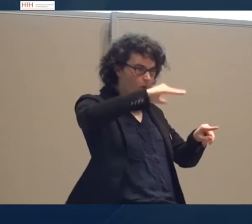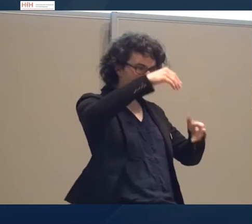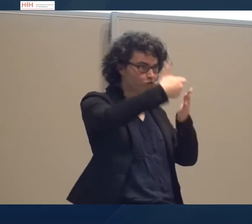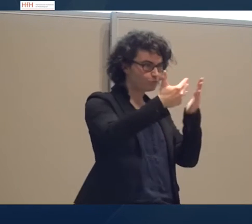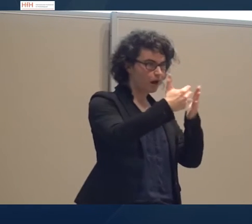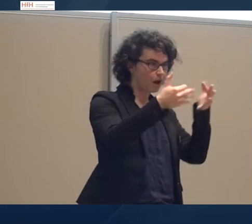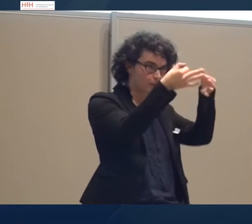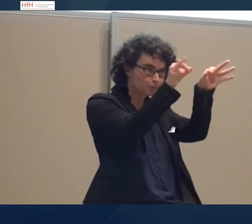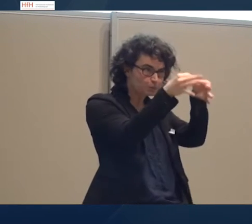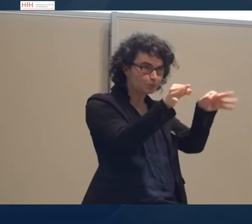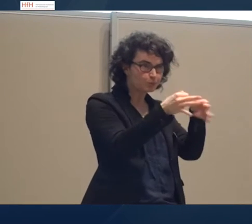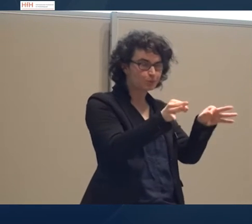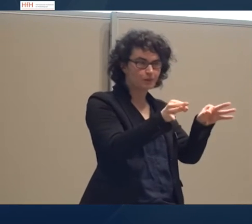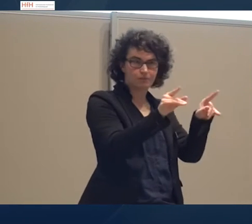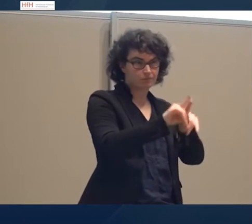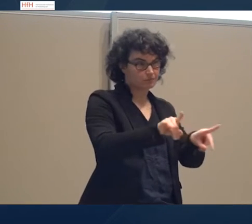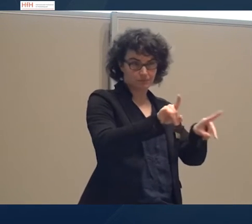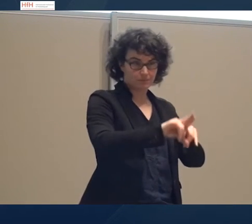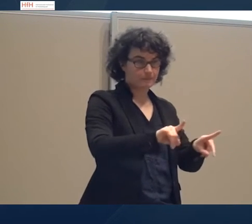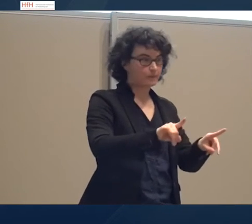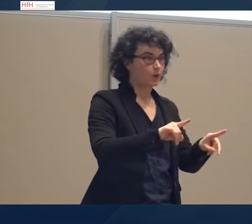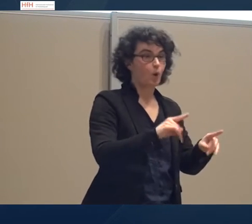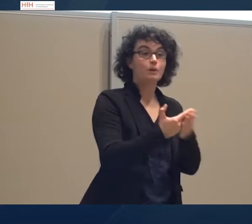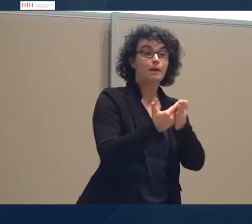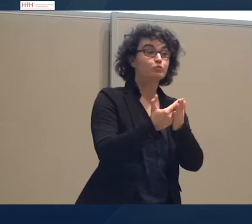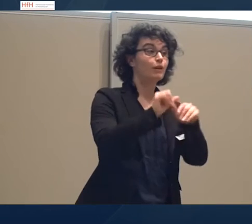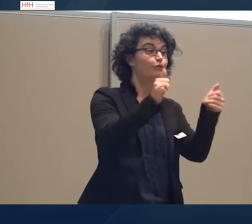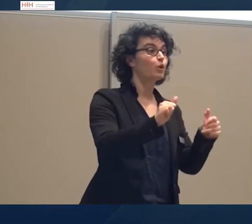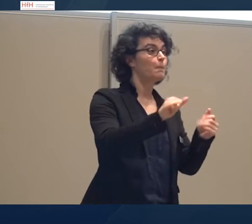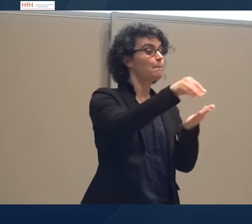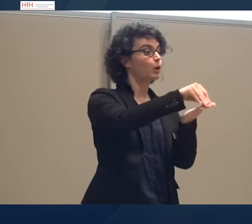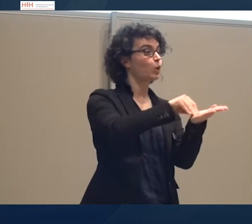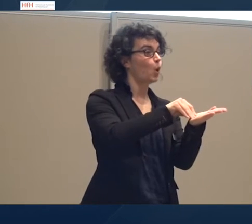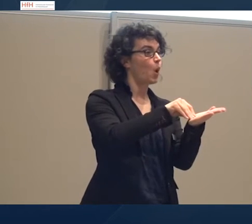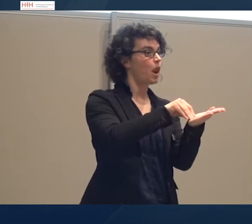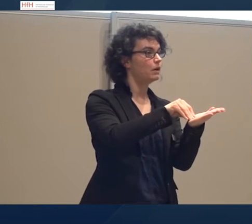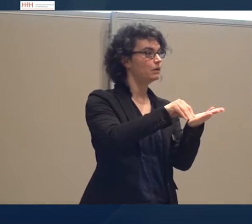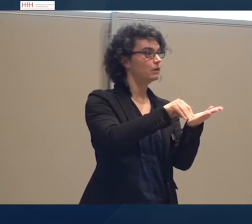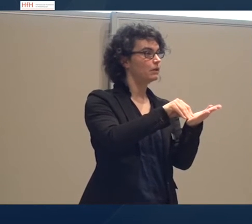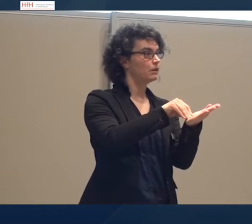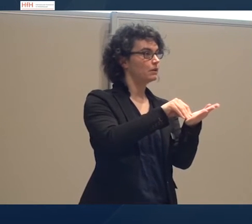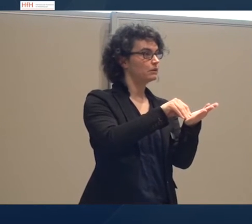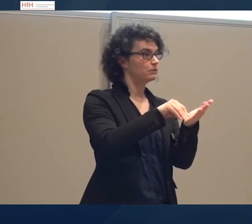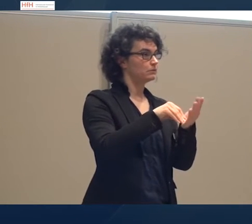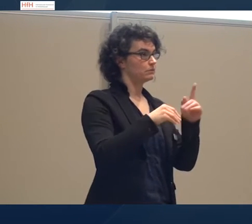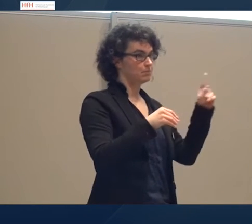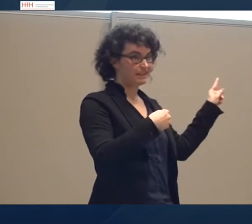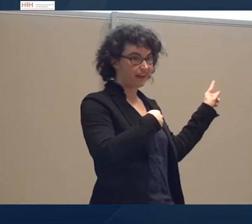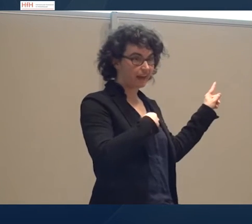Ein Protokoll, das eine Ich-Botschaft sendet, ist nicht